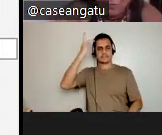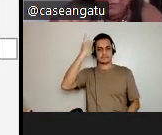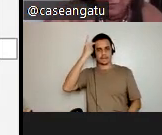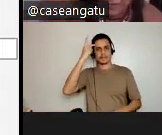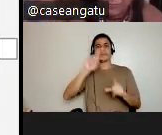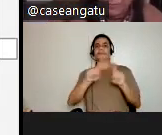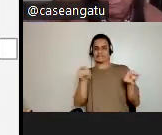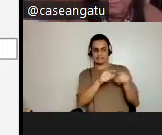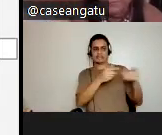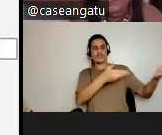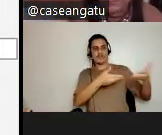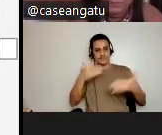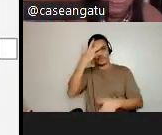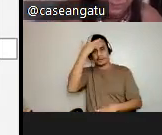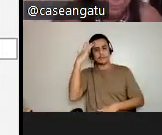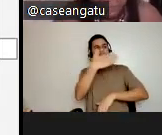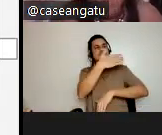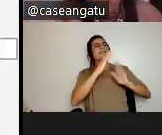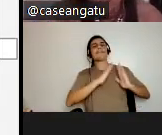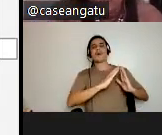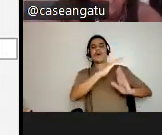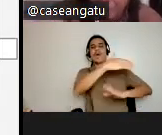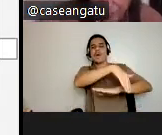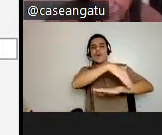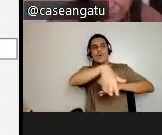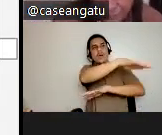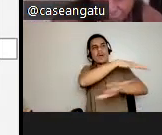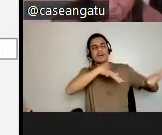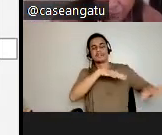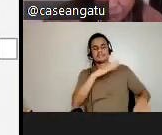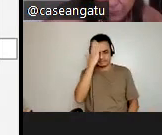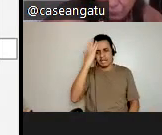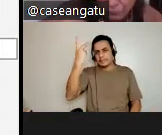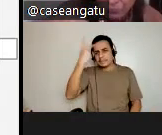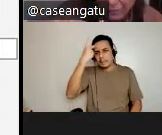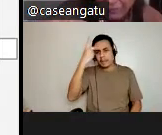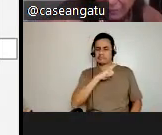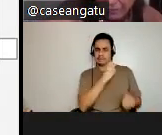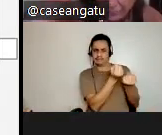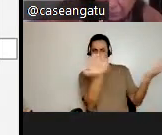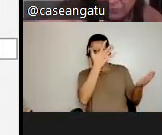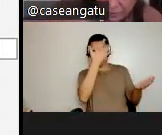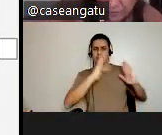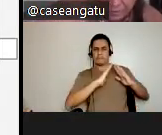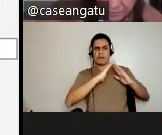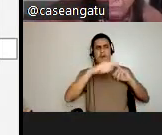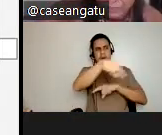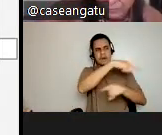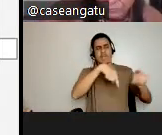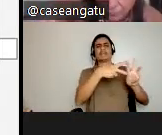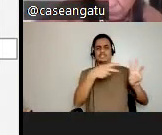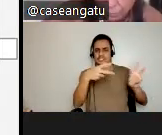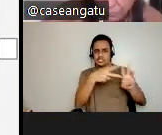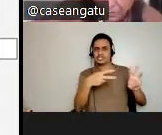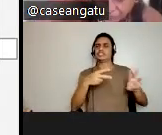Muitas das razões da pobreza social em São Paulo, e isso que é estrutural, que eu coloco a discussão da questão indígena e a questão do